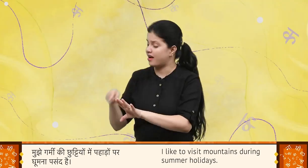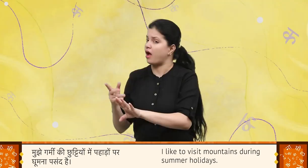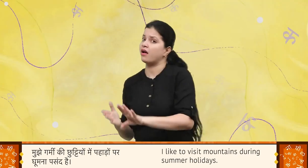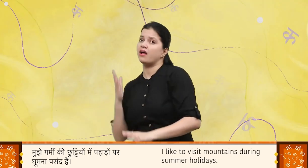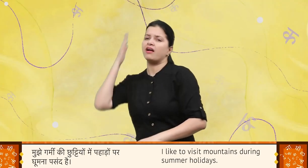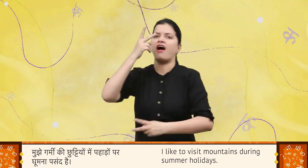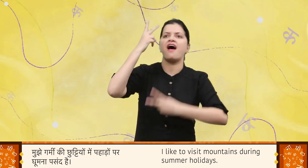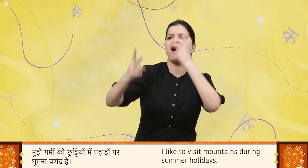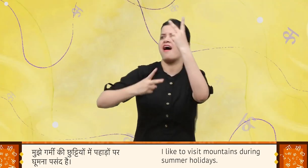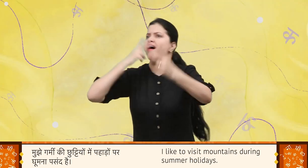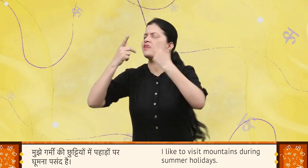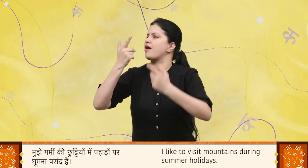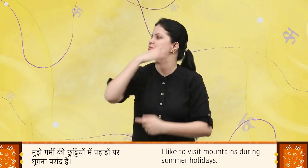पहाणों पर घूमना पसंद है